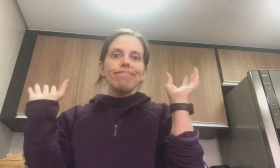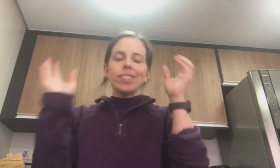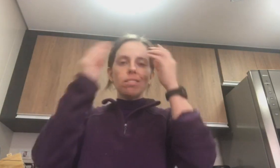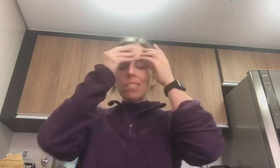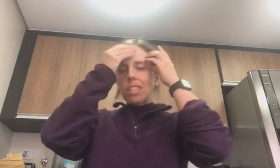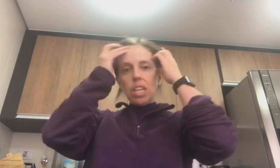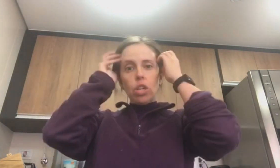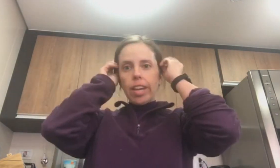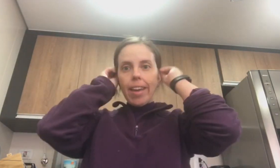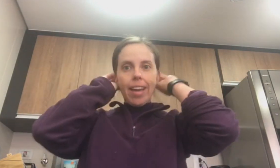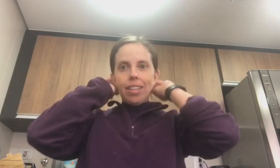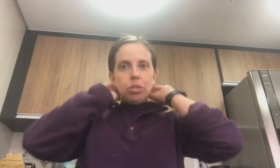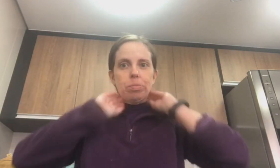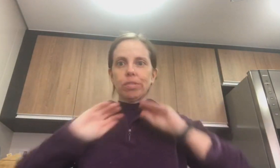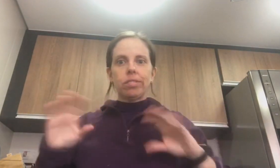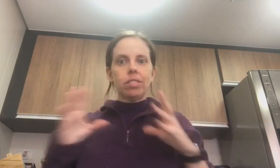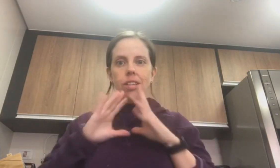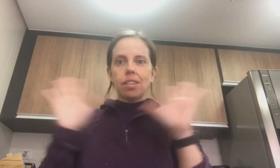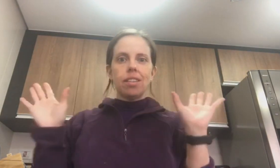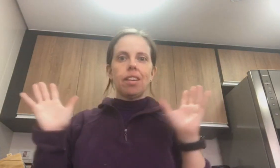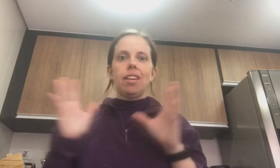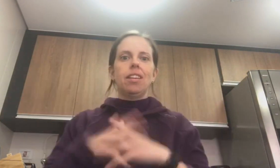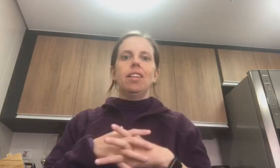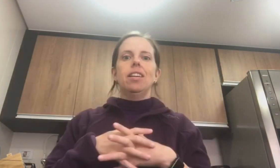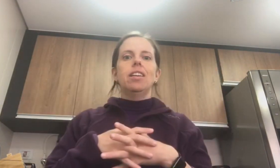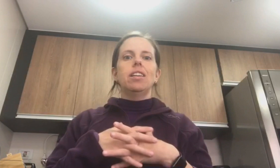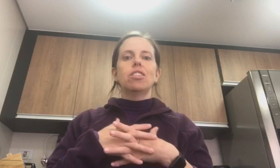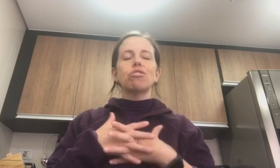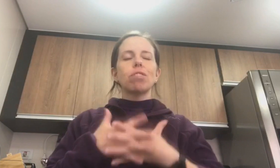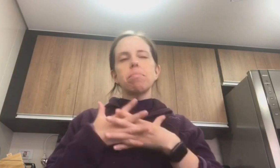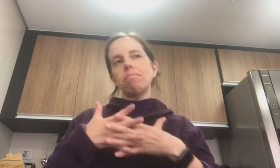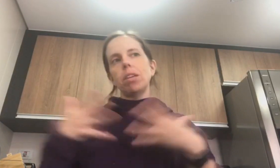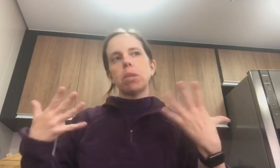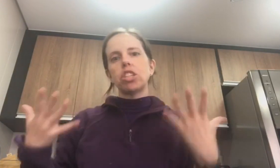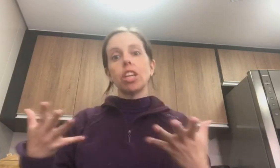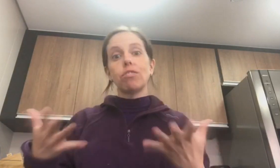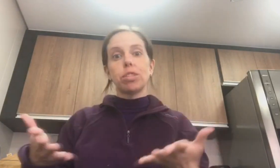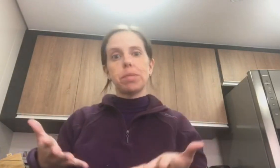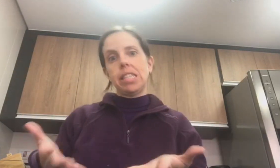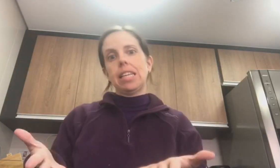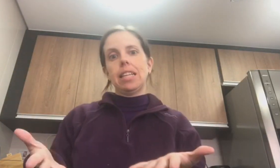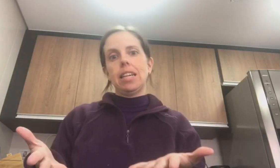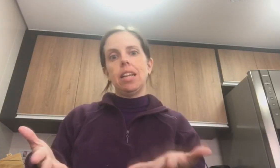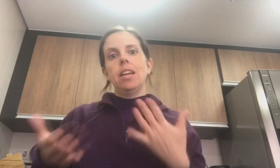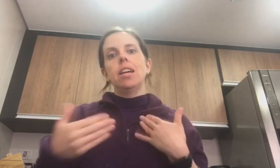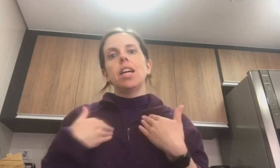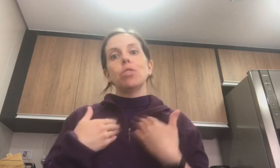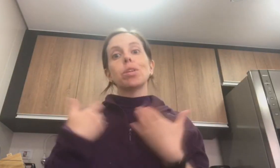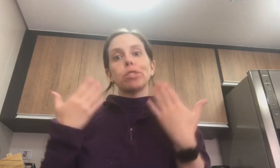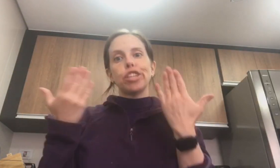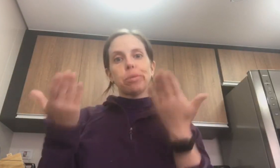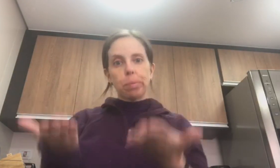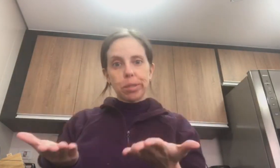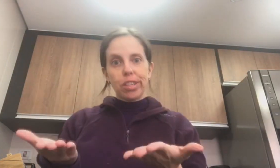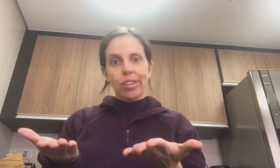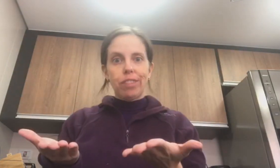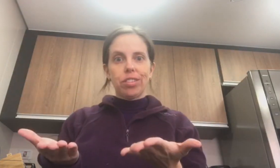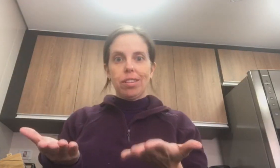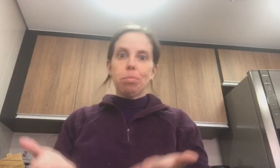Não, eu ignorei ela. Tipo, eu nunca imaginei que eu fosse precisar dela. Eu nunca imaginei que o meu celular fosse dar